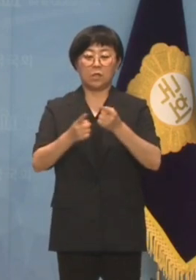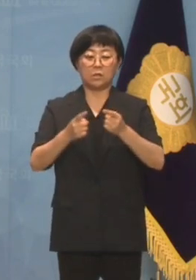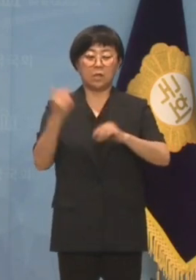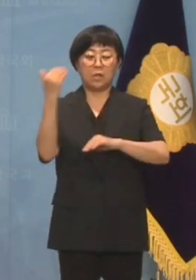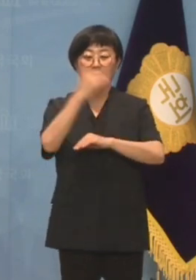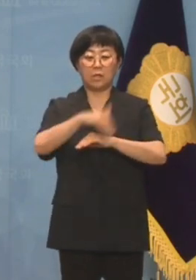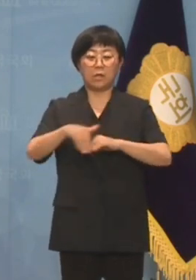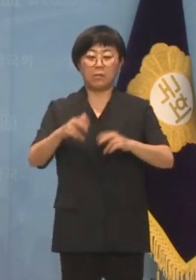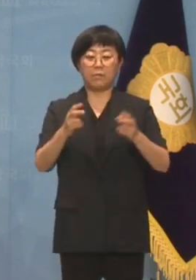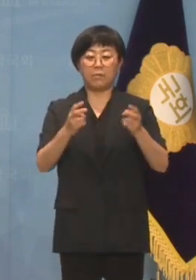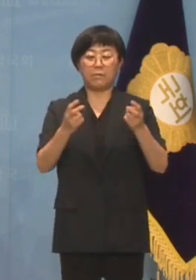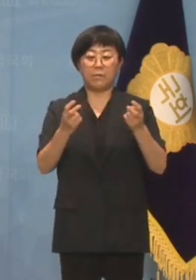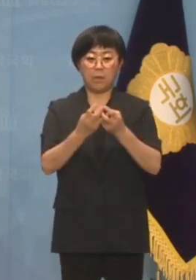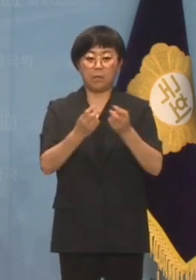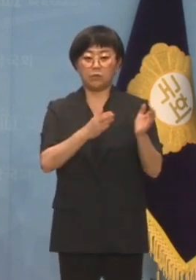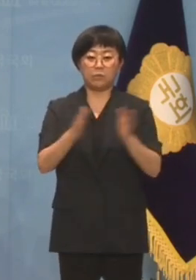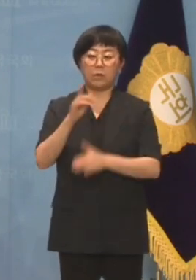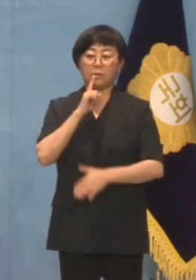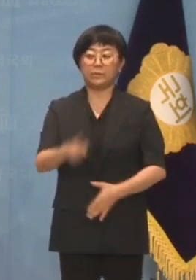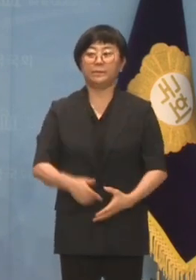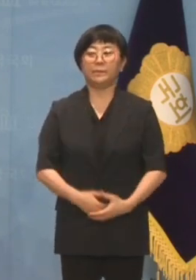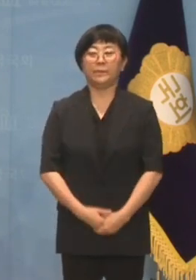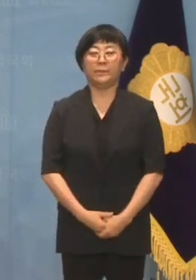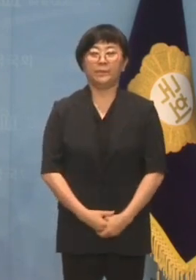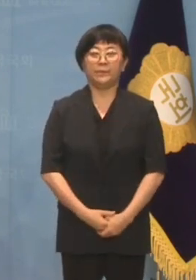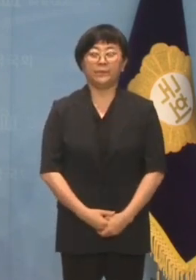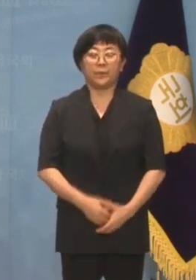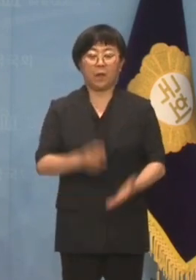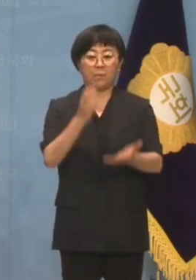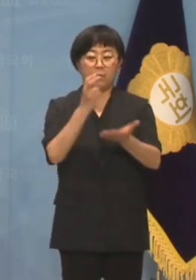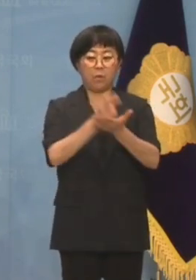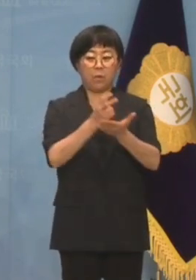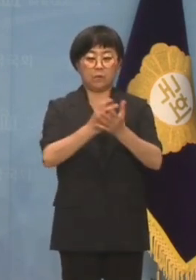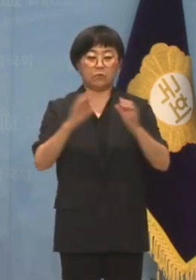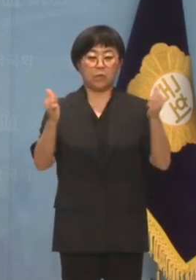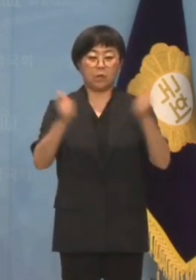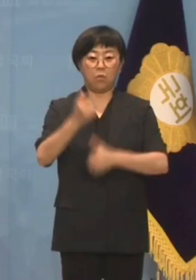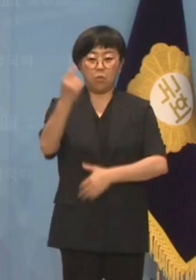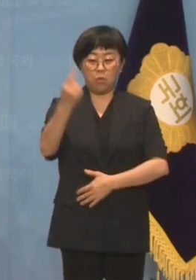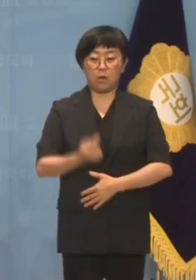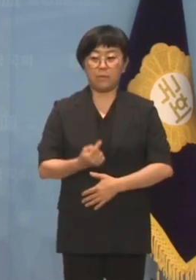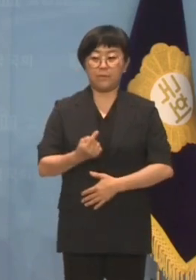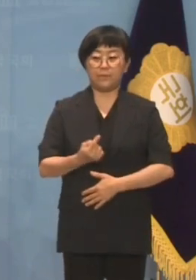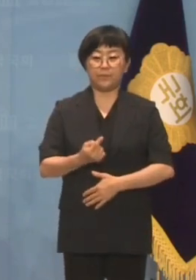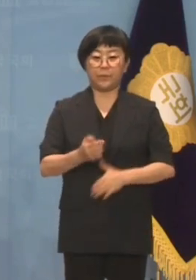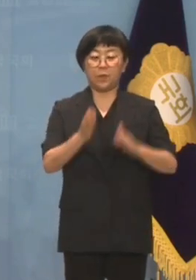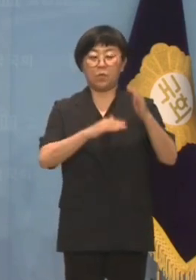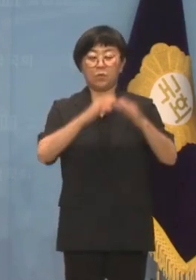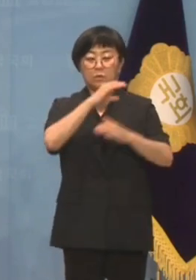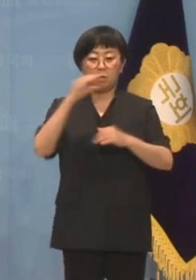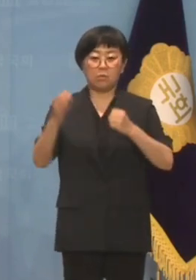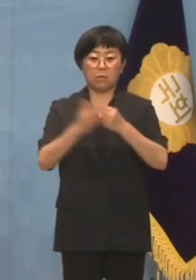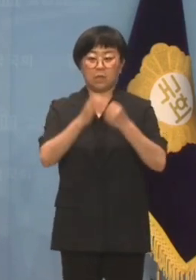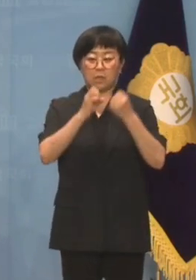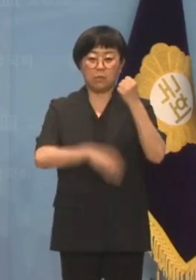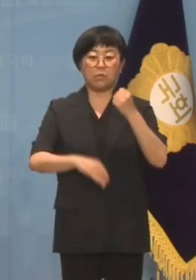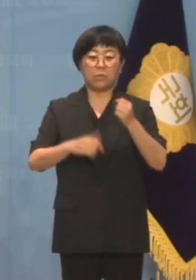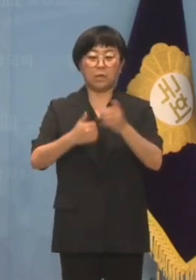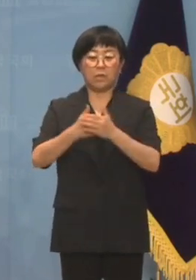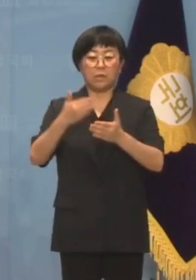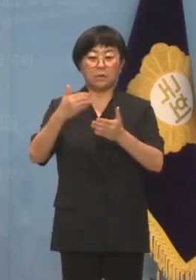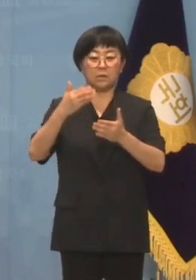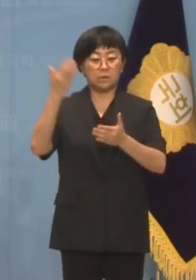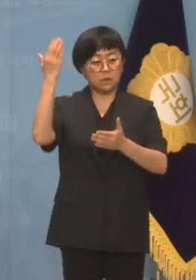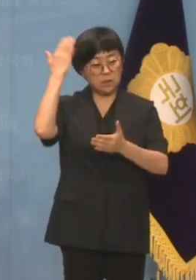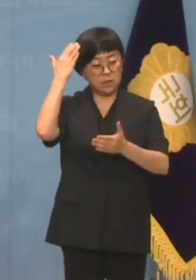대안을 마련하고 있는 것으로 알고 있다. 법안이 국회로 오게 되면 공정과 상식에 합당한